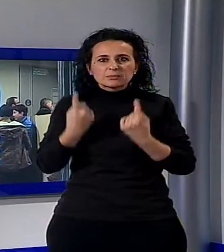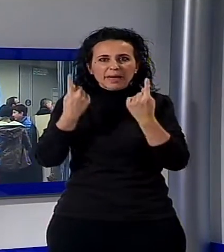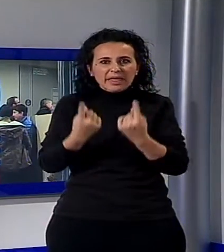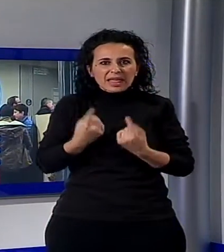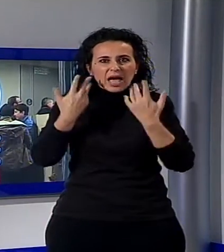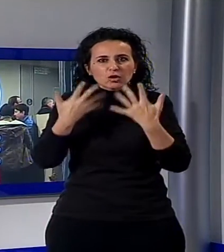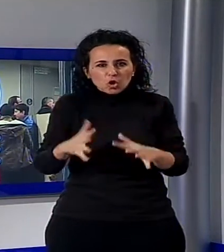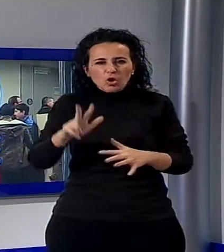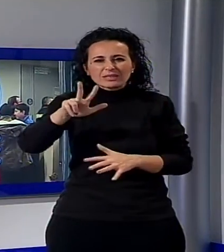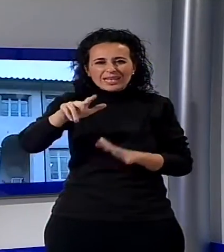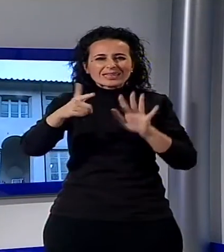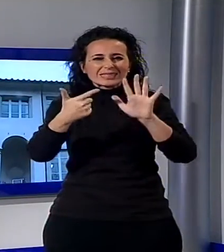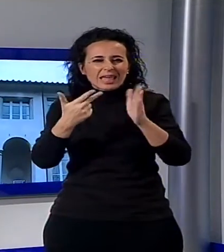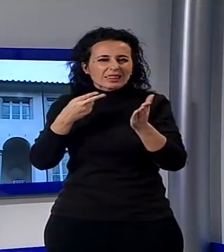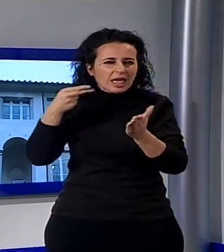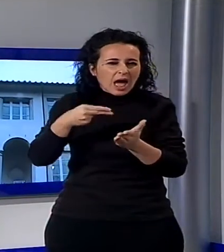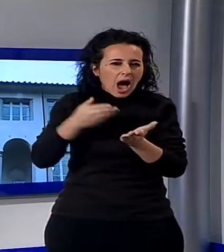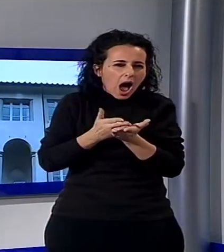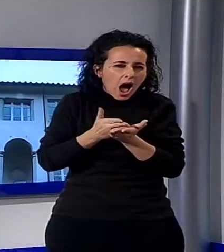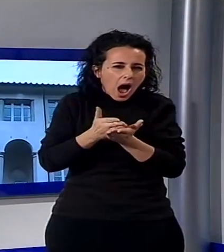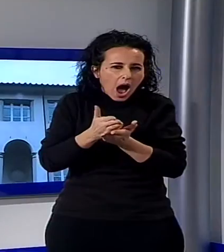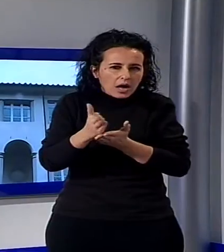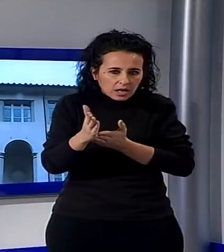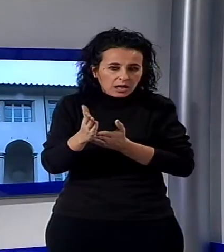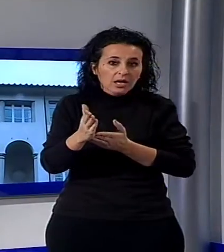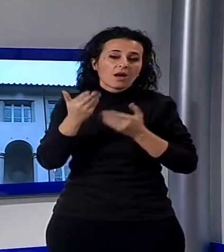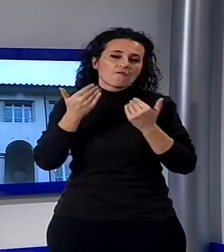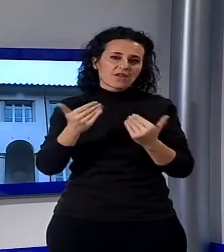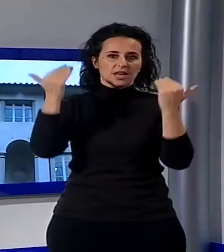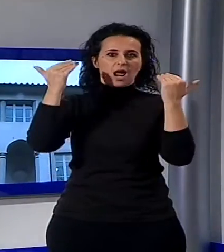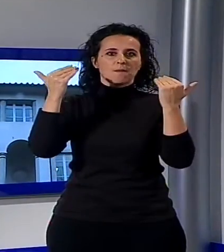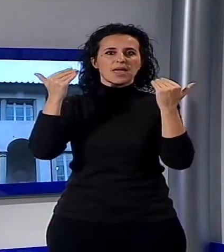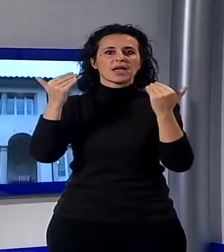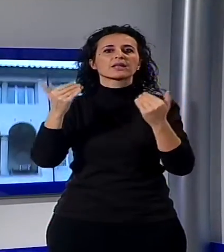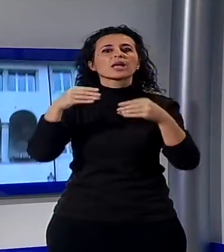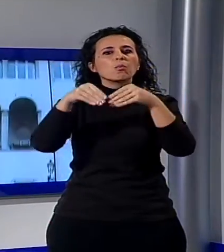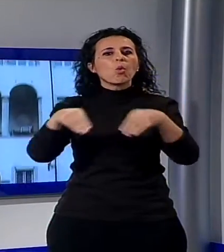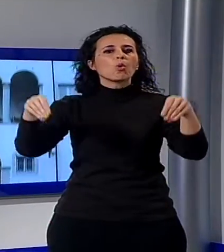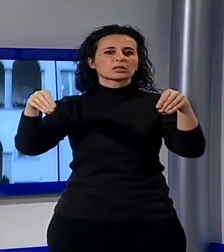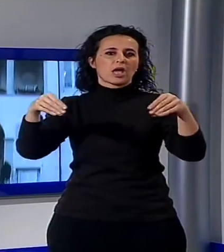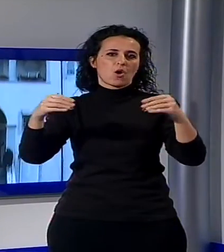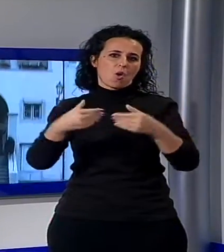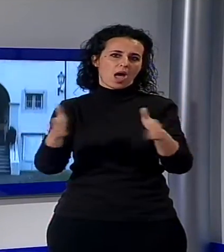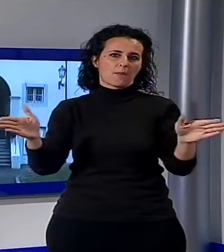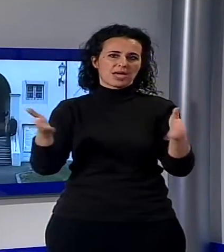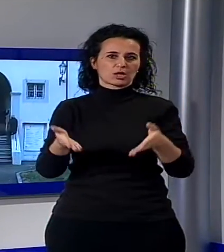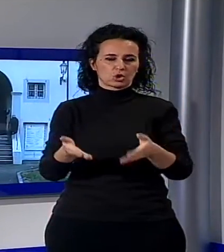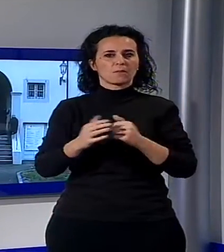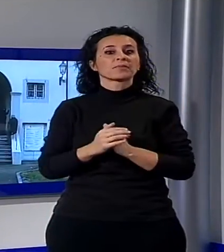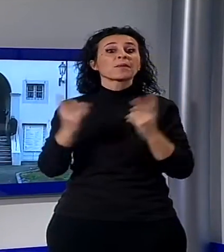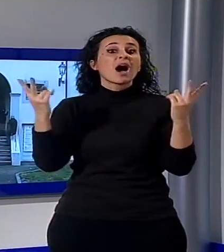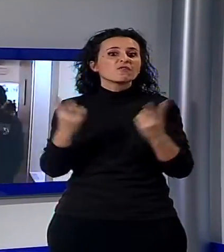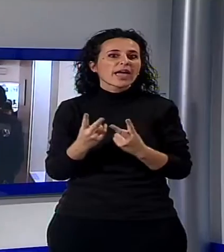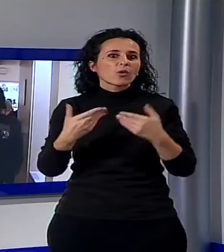civico museo archeologico di Camaiore, realizzato nel complesso del palazzo Tori Massoni, in piazza Francigena. Una preview, quella